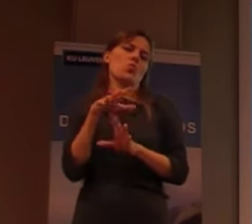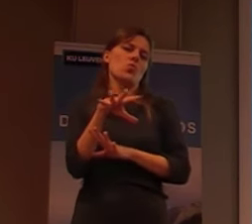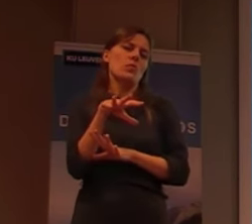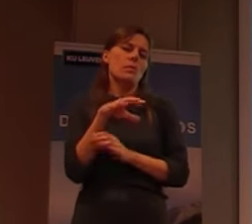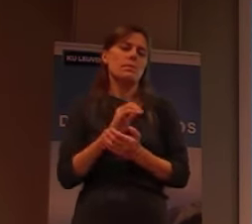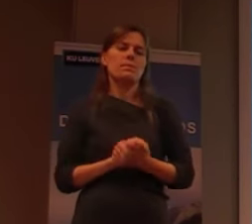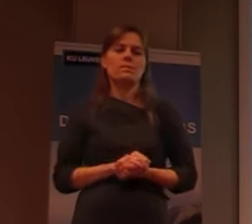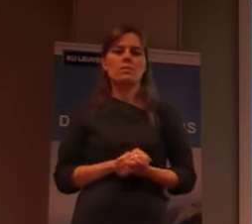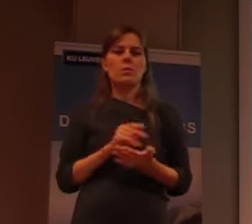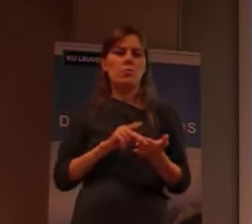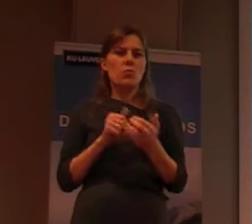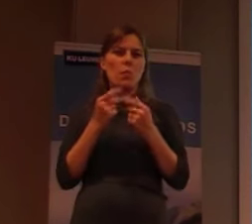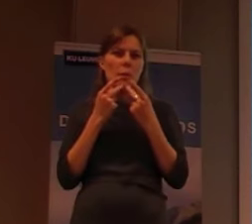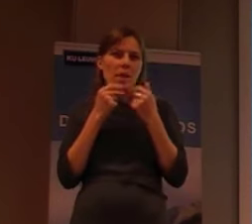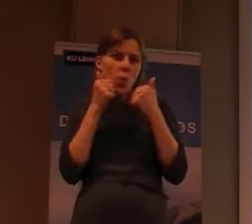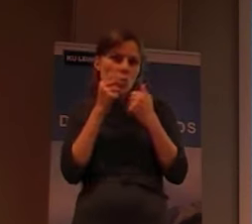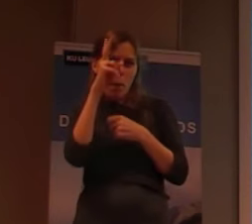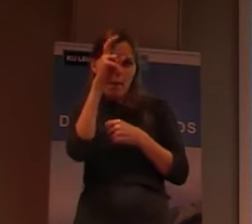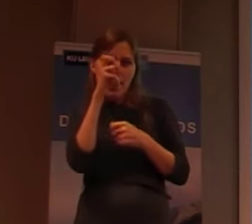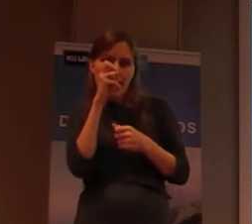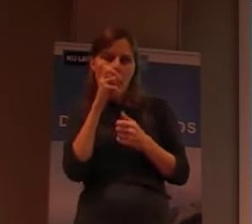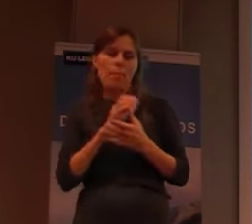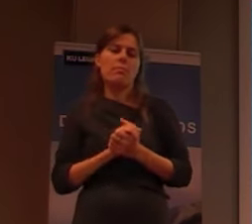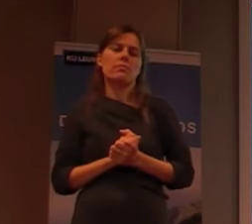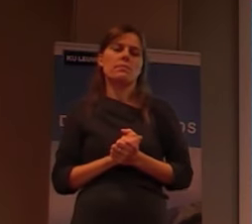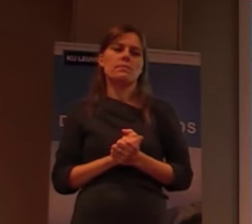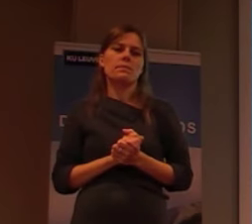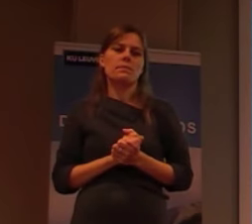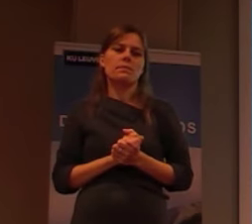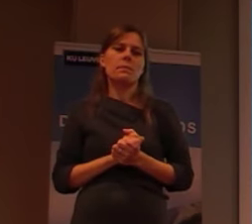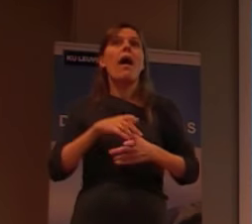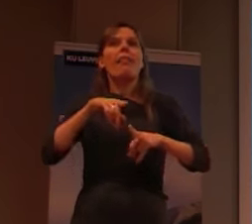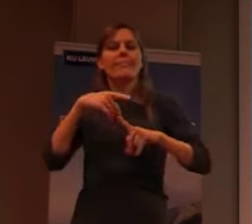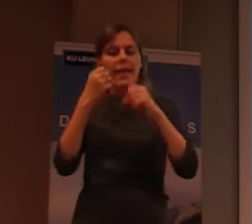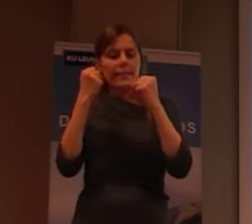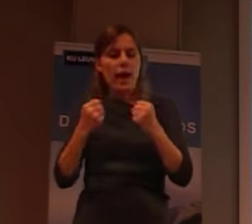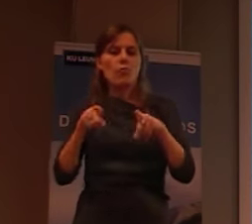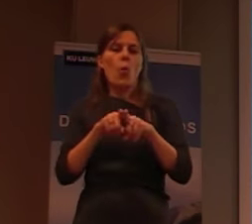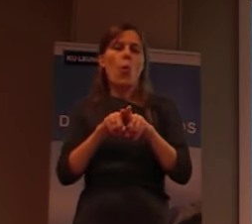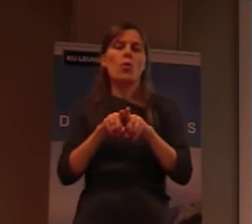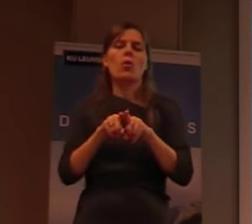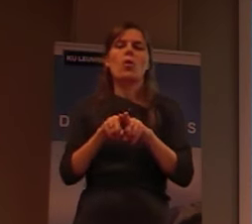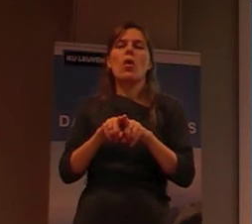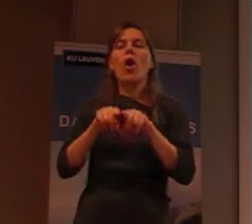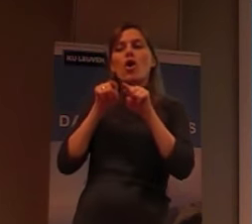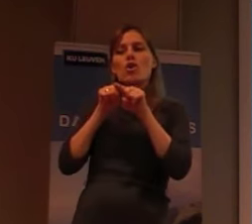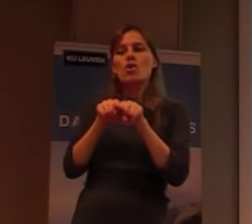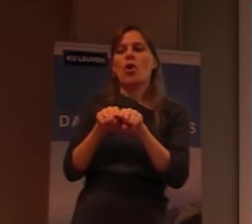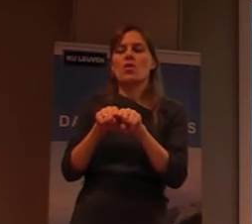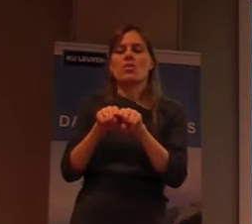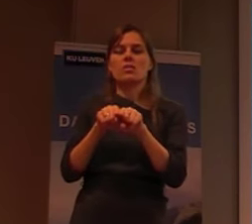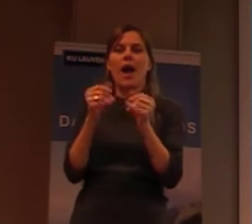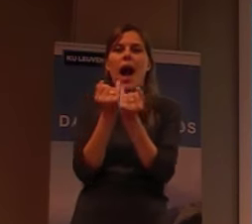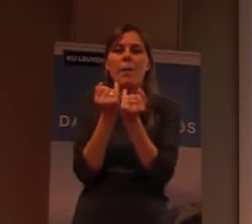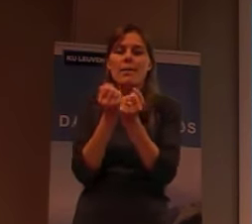en dat we, op die manier, dan ook, ja, actie, engagement, maar ook inspiratie,